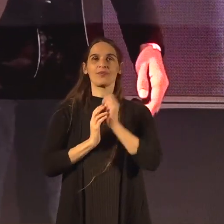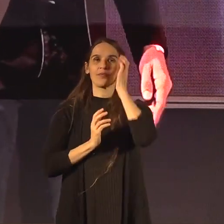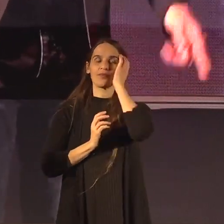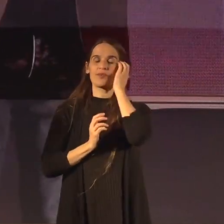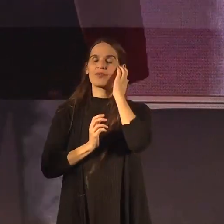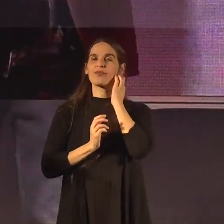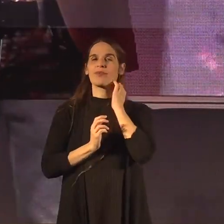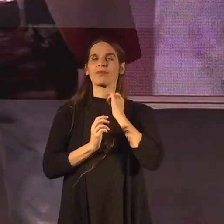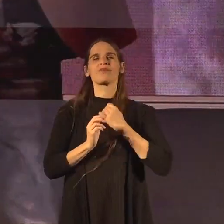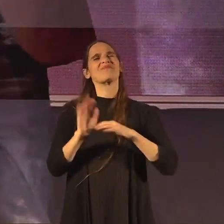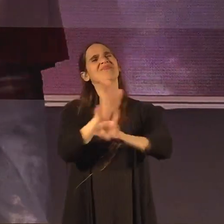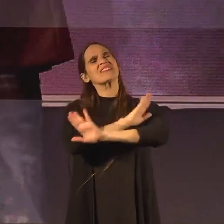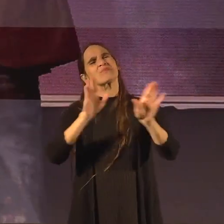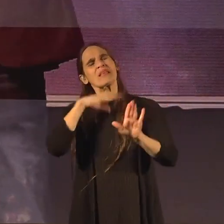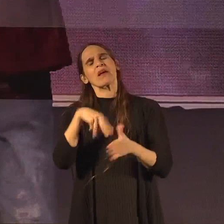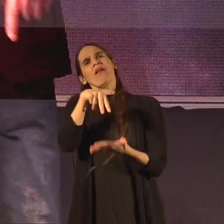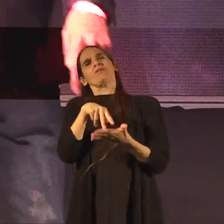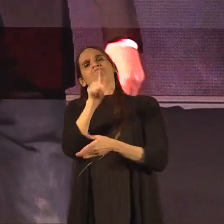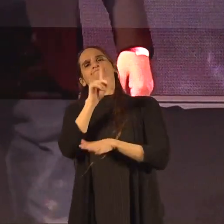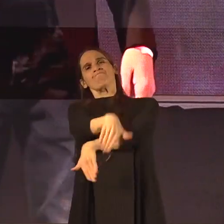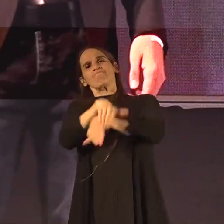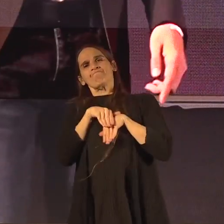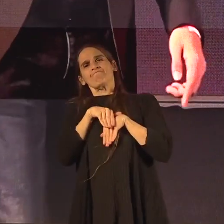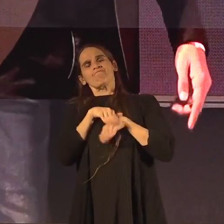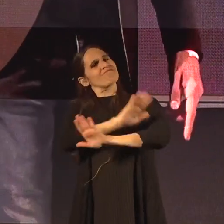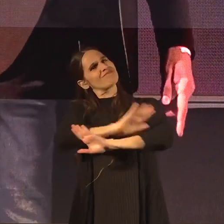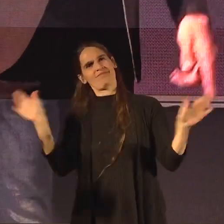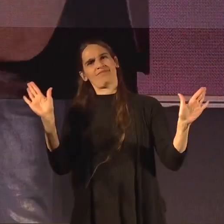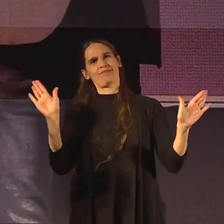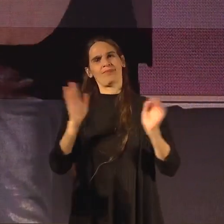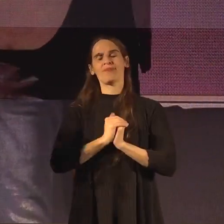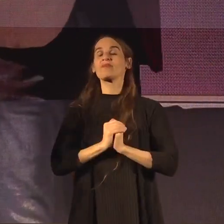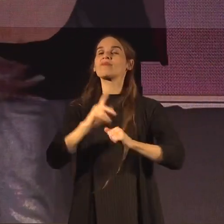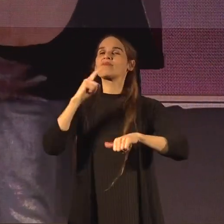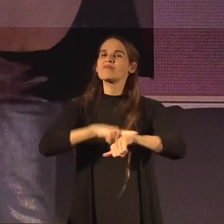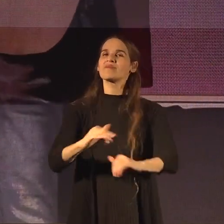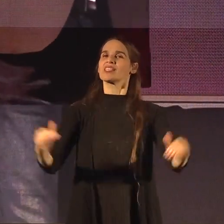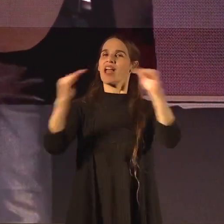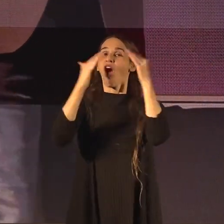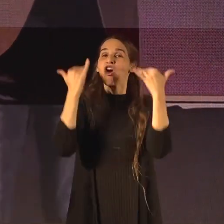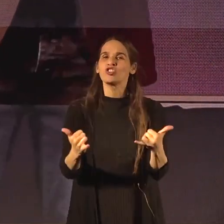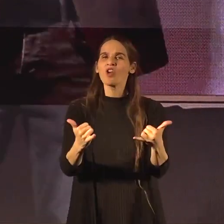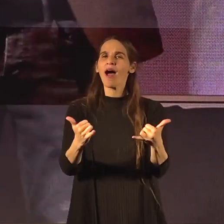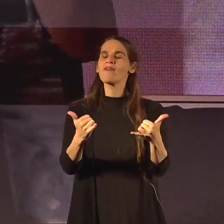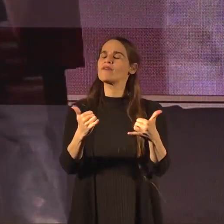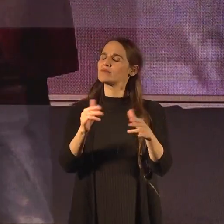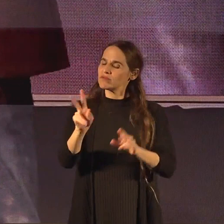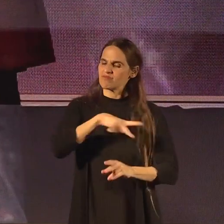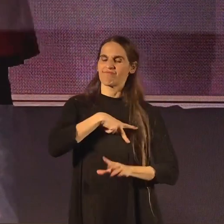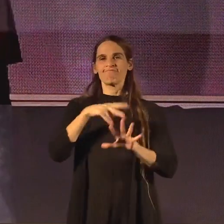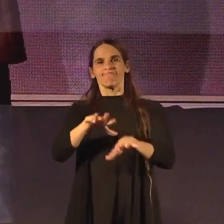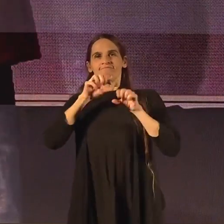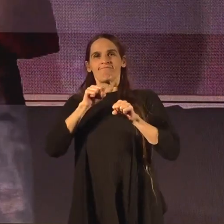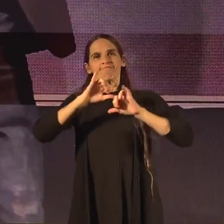די לעמוד מנגד הגיע הזמן שניקח עמדה